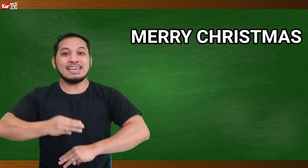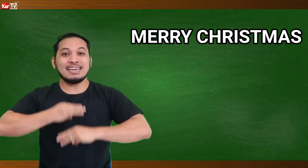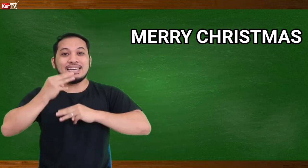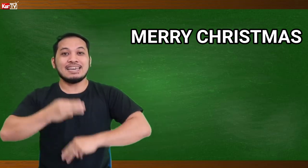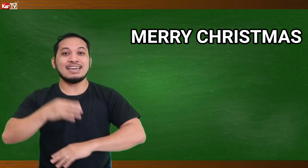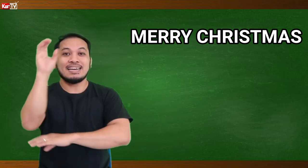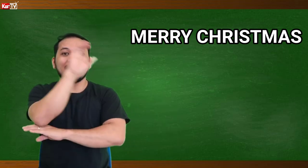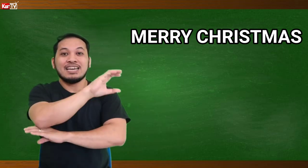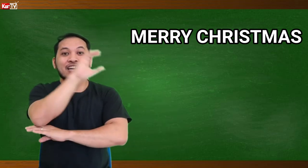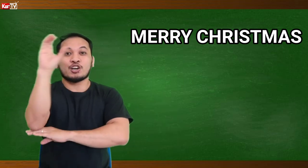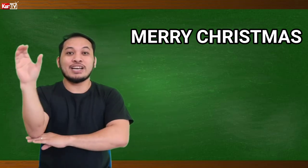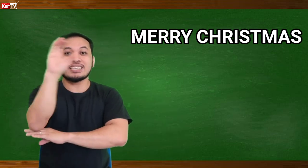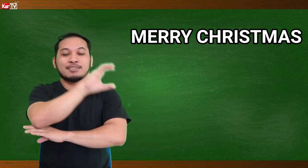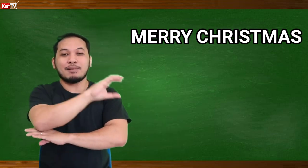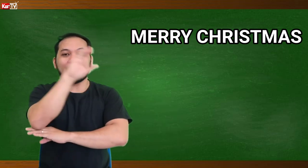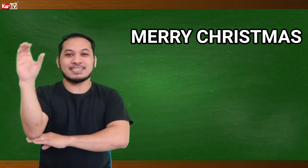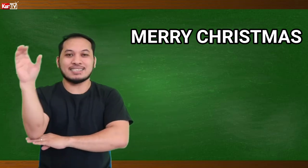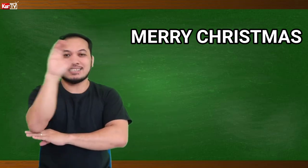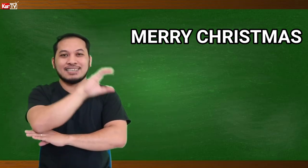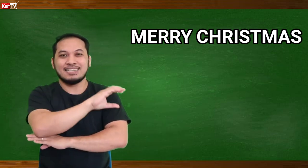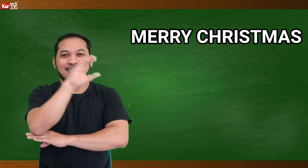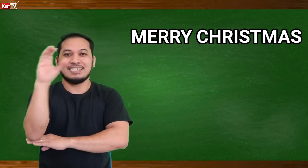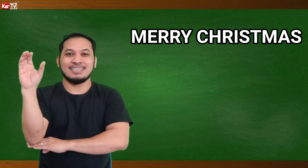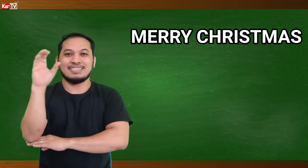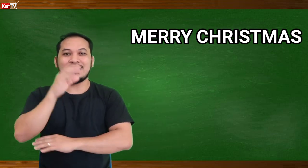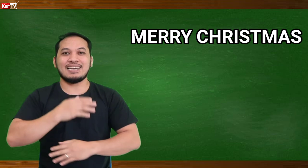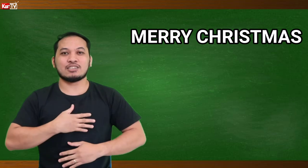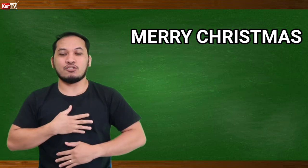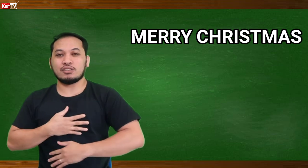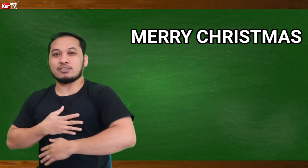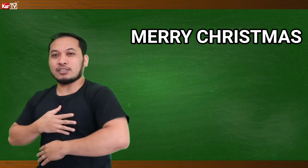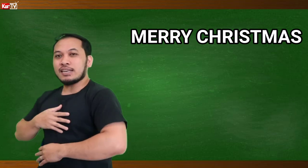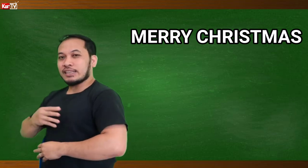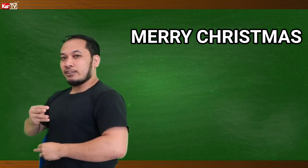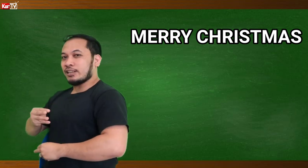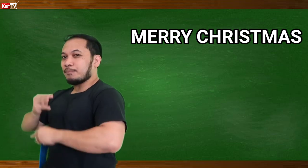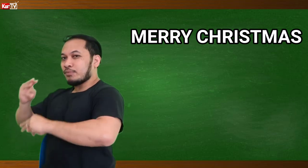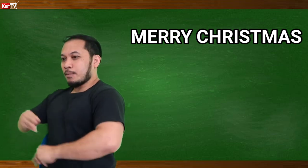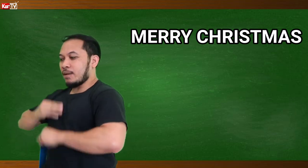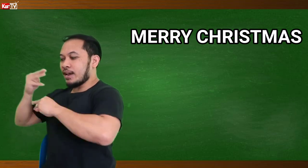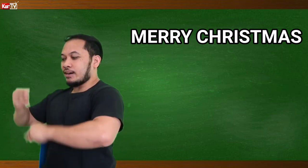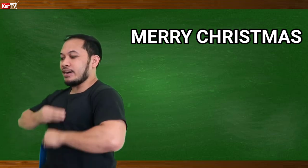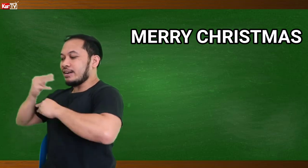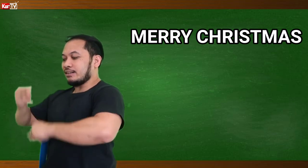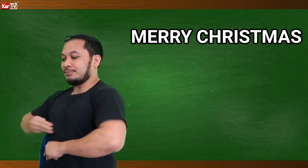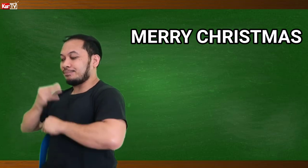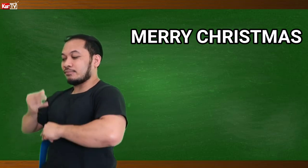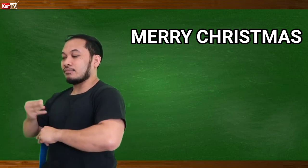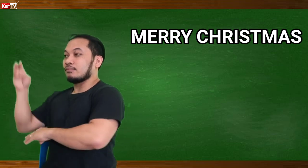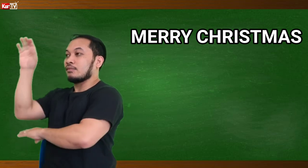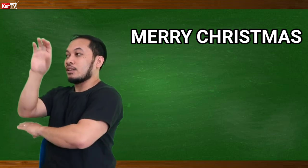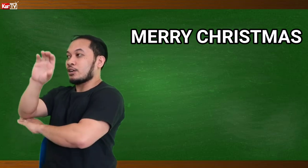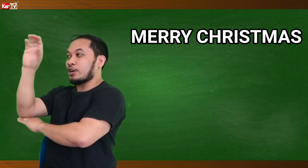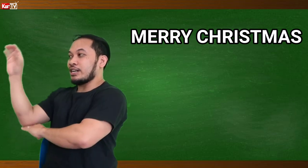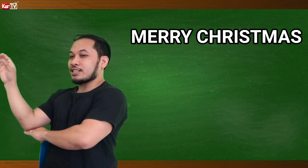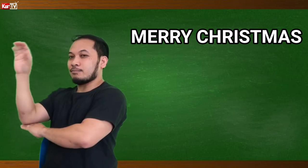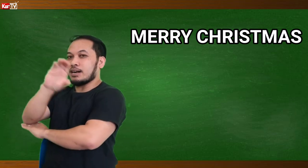Merry Christmas. Yes. O dito, tignan lang gano'n. Merry Christmas.